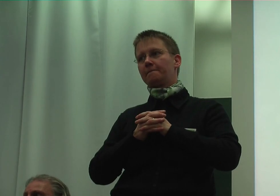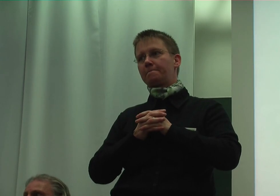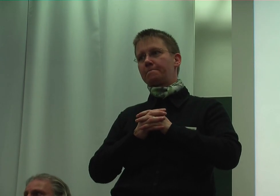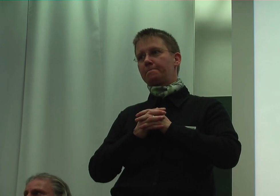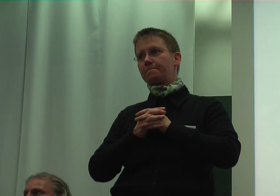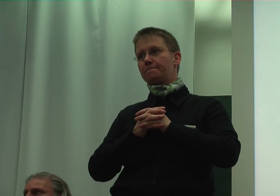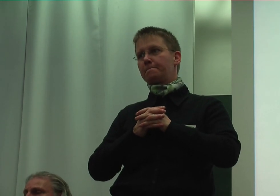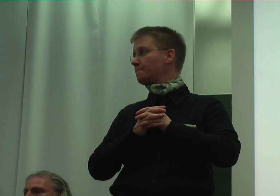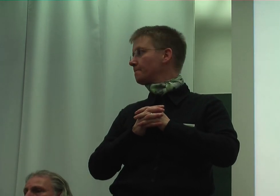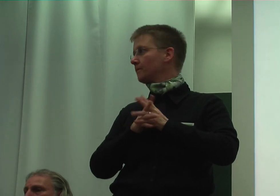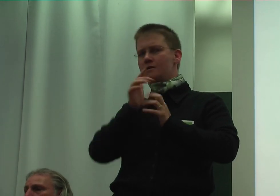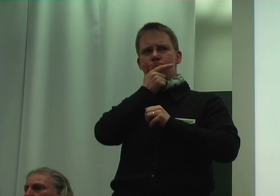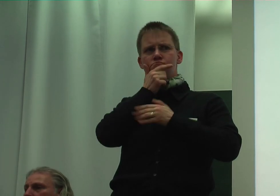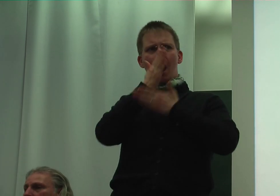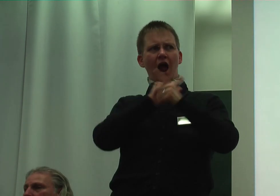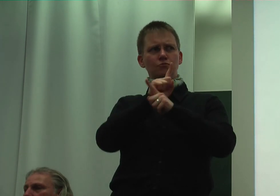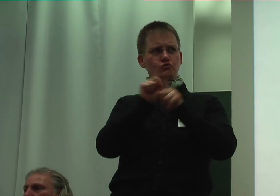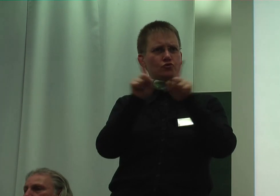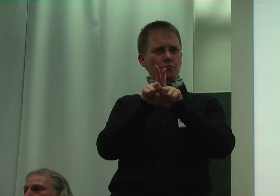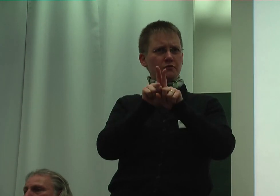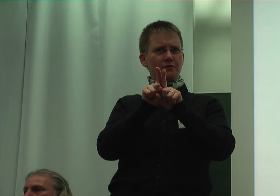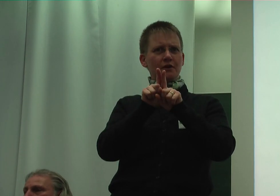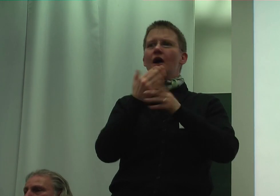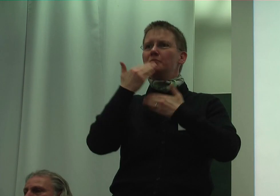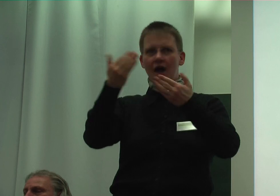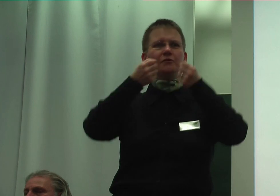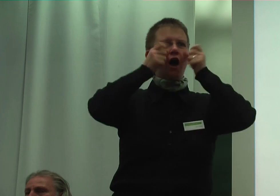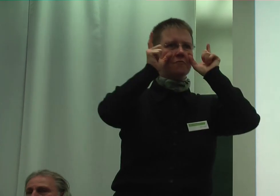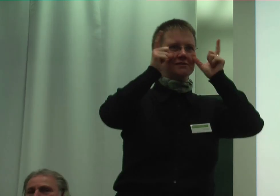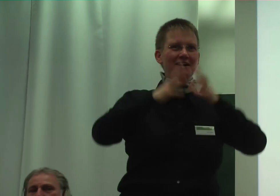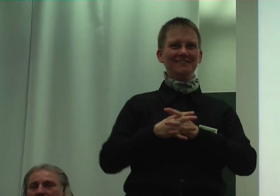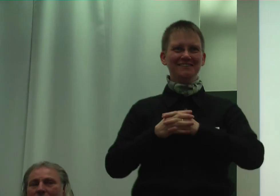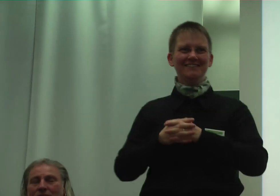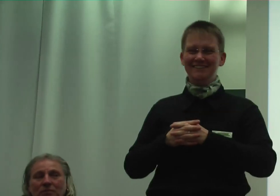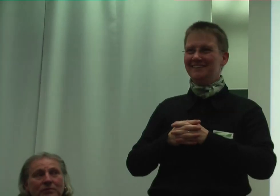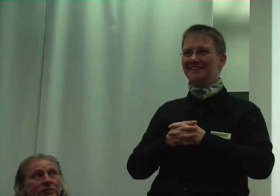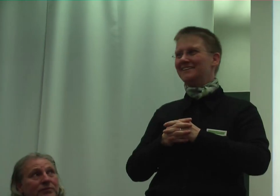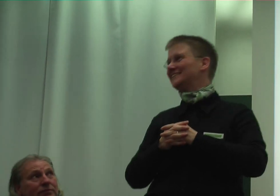Und ich dir heute schon fast angehörten. Ich bedanke ich Ihnen auch an unseren Teil. Dank. Applaus